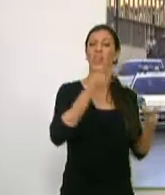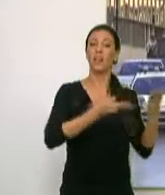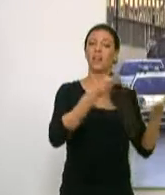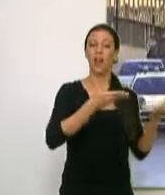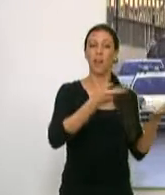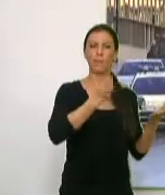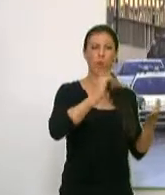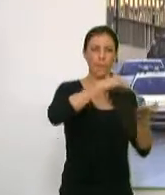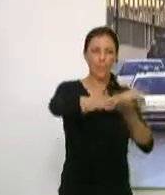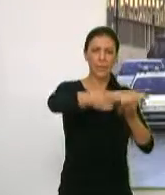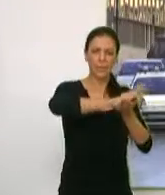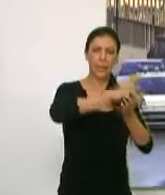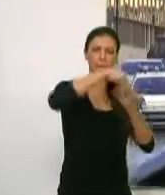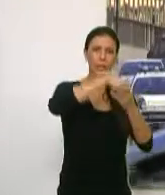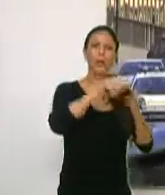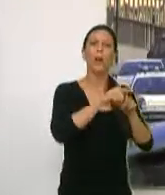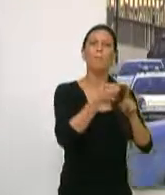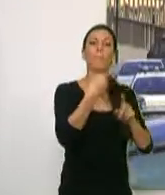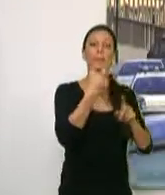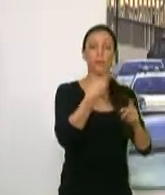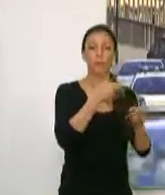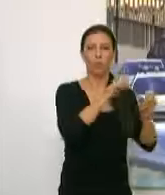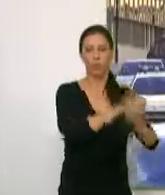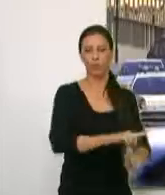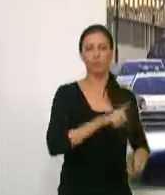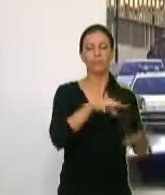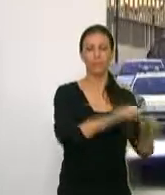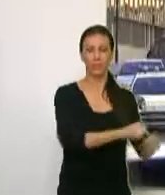gramos de marihuana prensada en forma de pastilla.